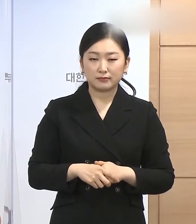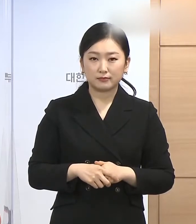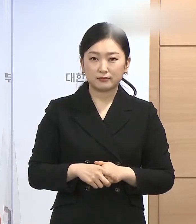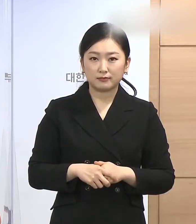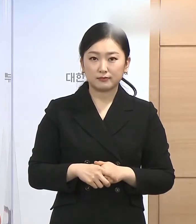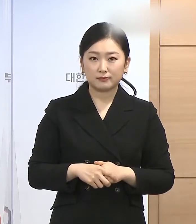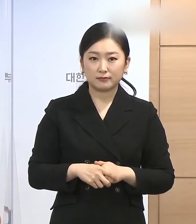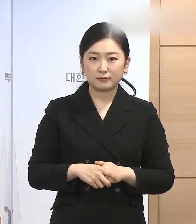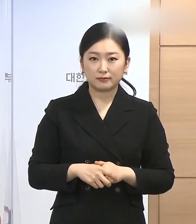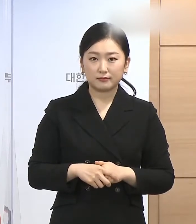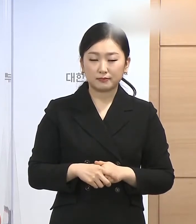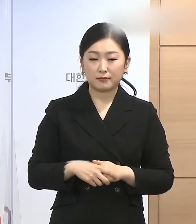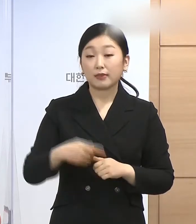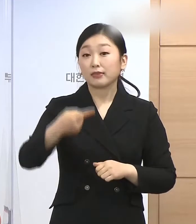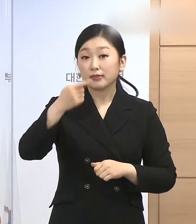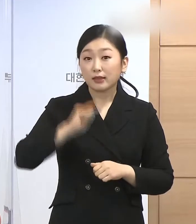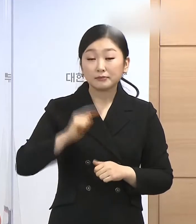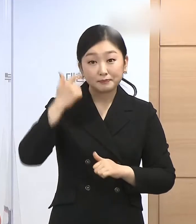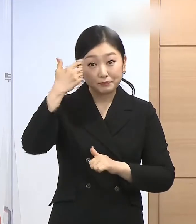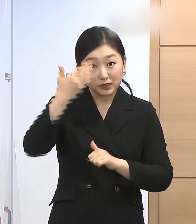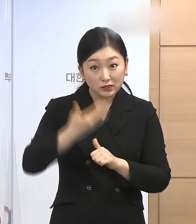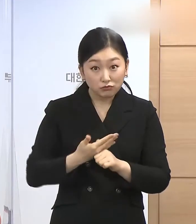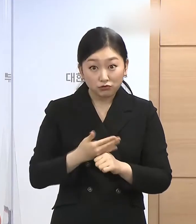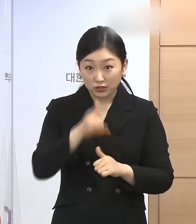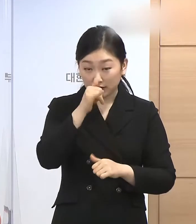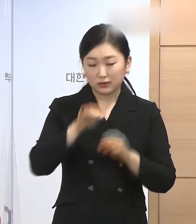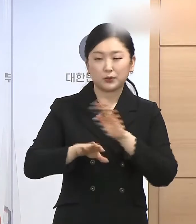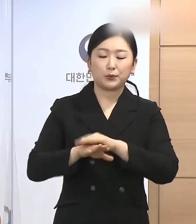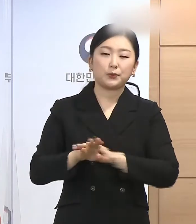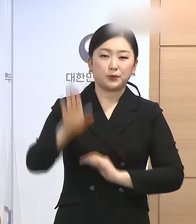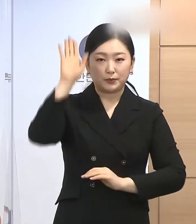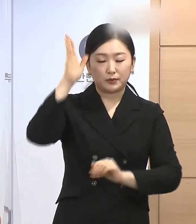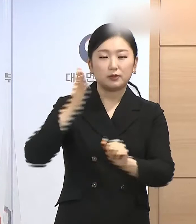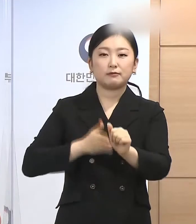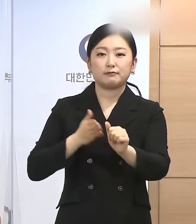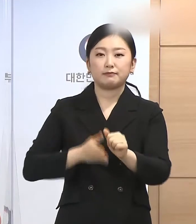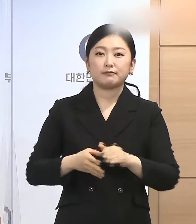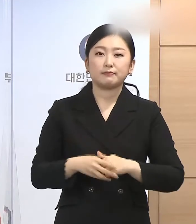다음 질문 있으신 기자분께서는 손을 들어주십시오.